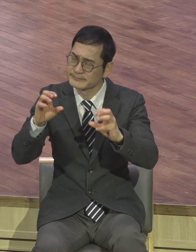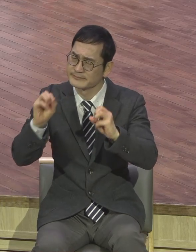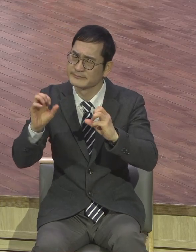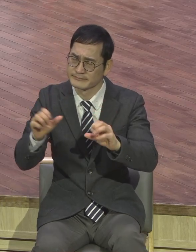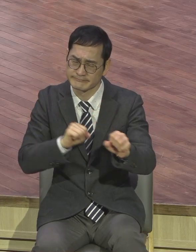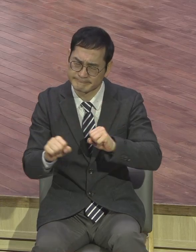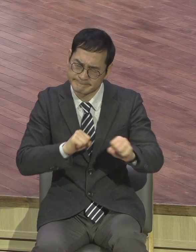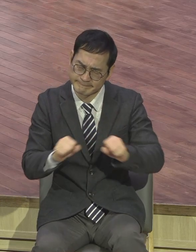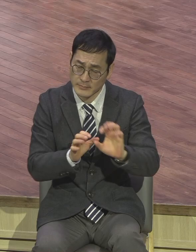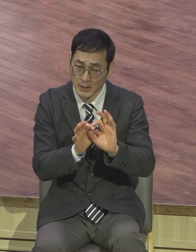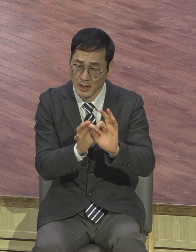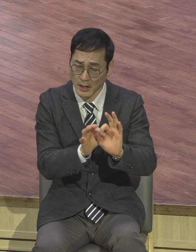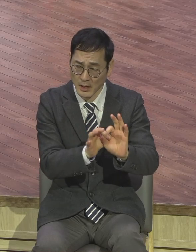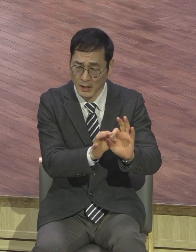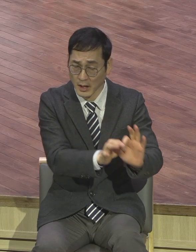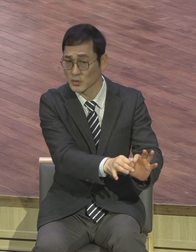거기서 앉아가 저끼리 모여가지고